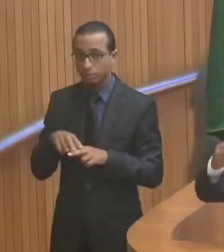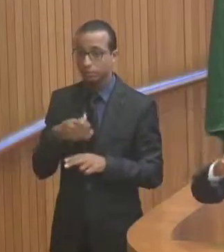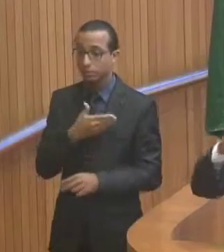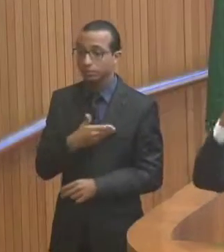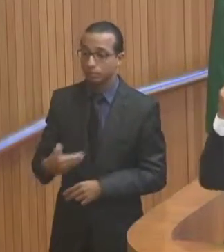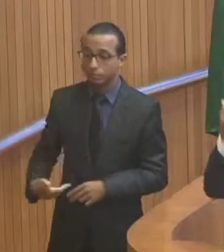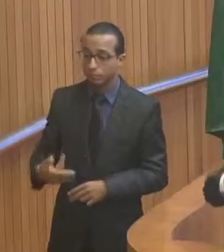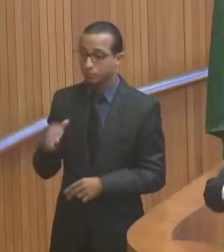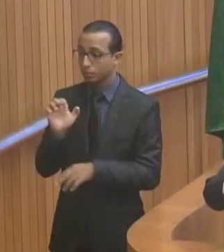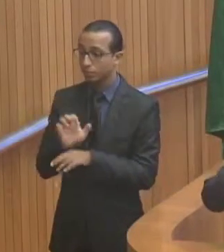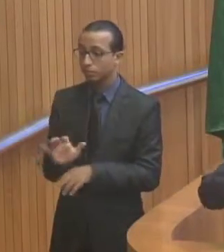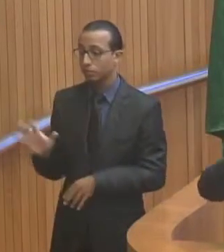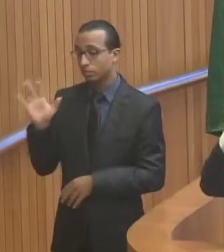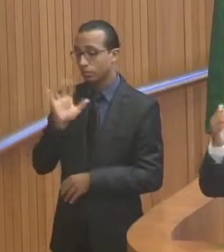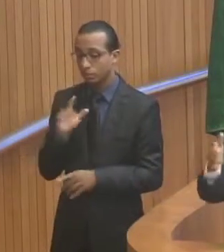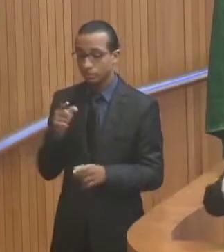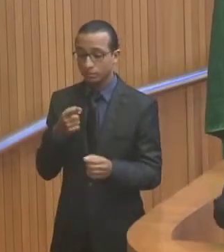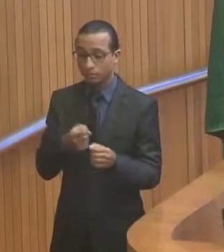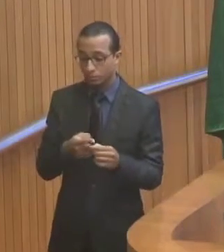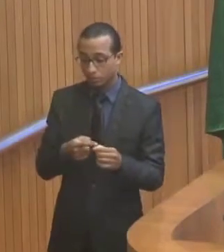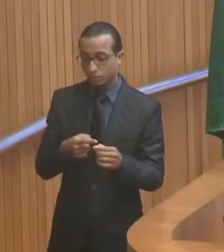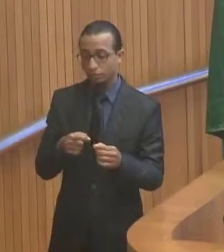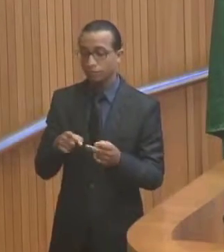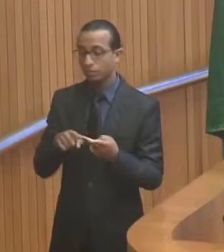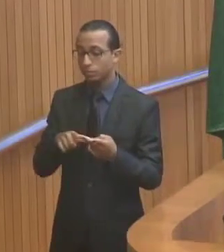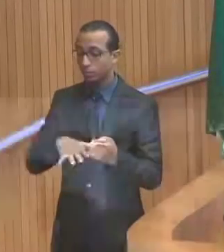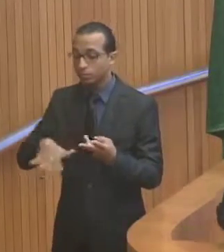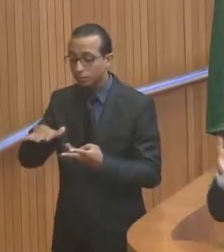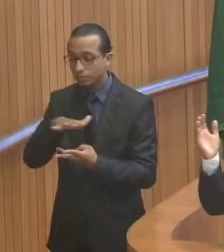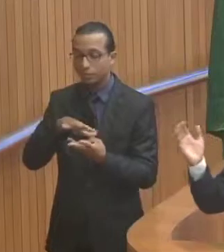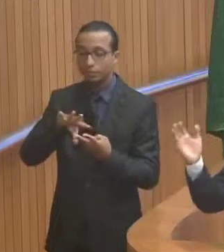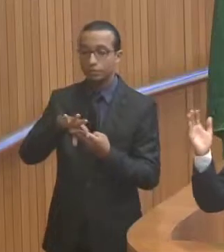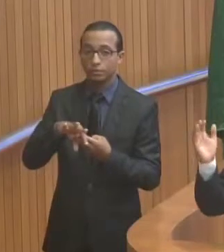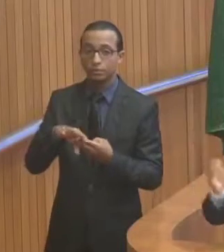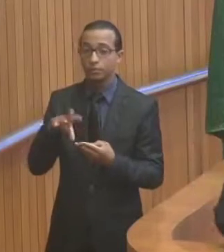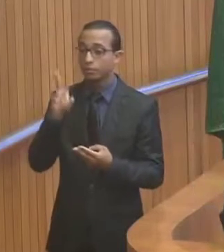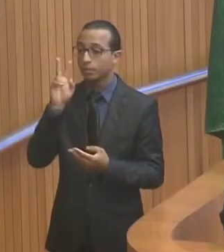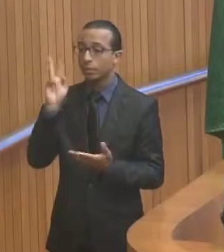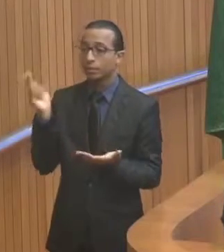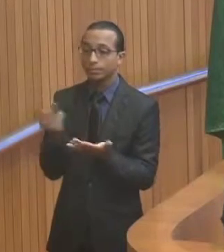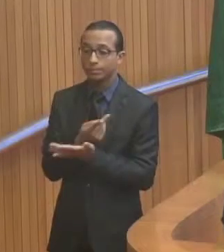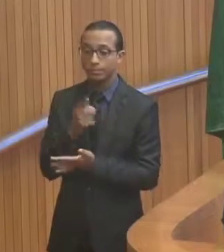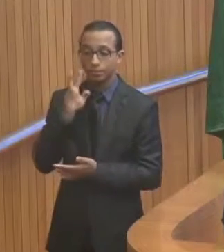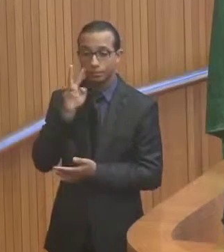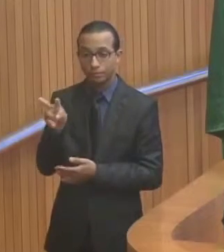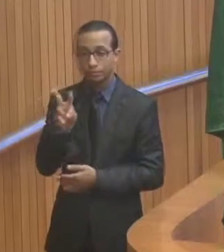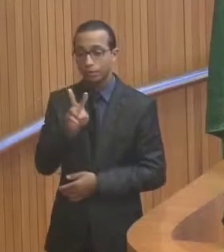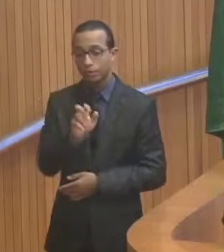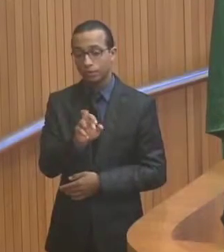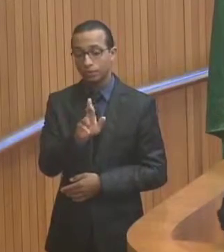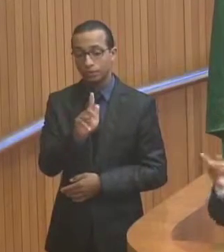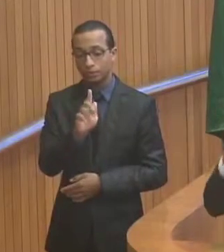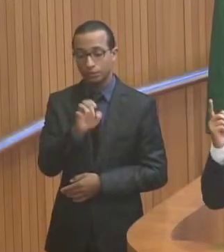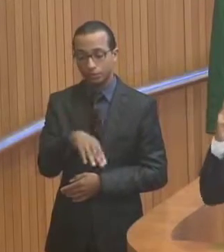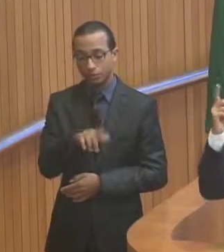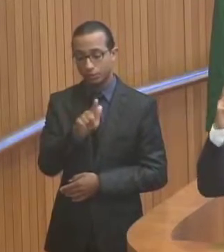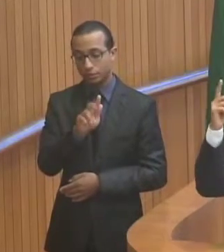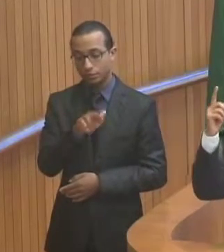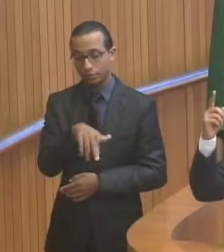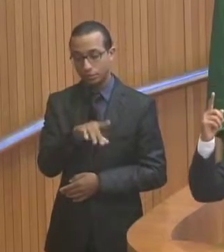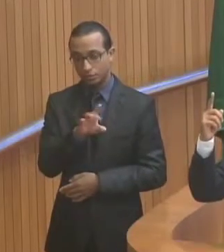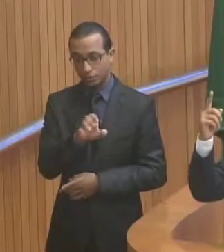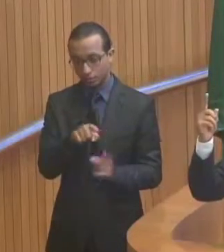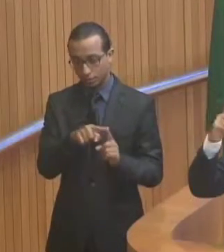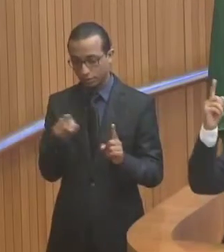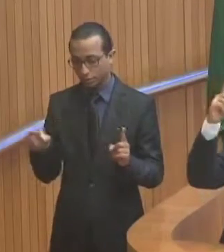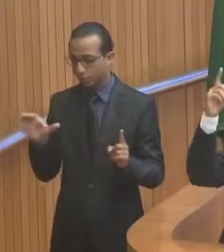do governo do Estado com o município e a região, vide o caso da estrada Vagem Grande-Coroatá, que nunca fica